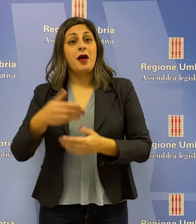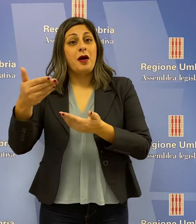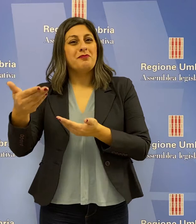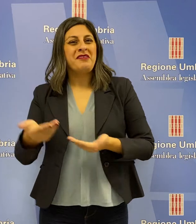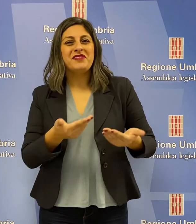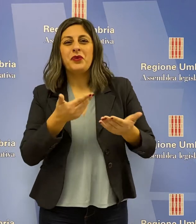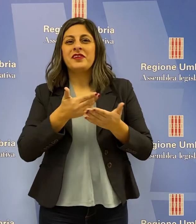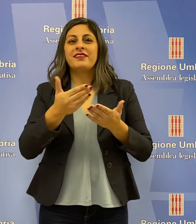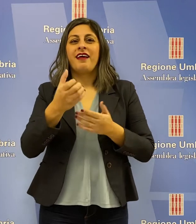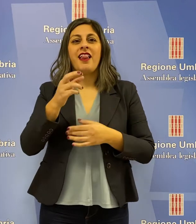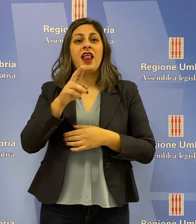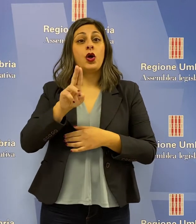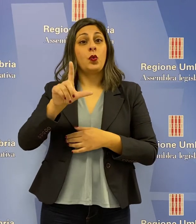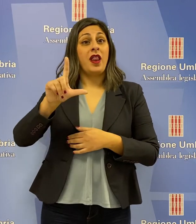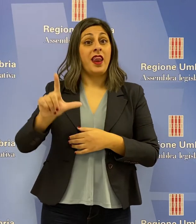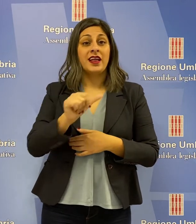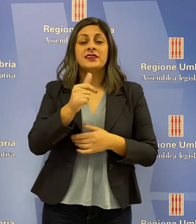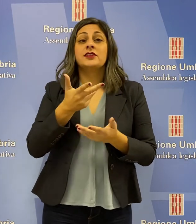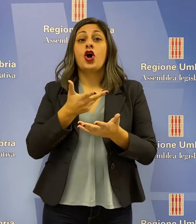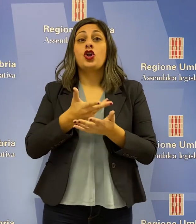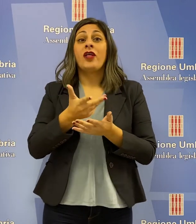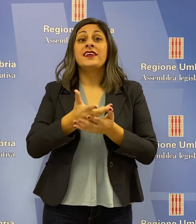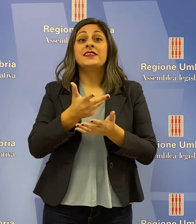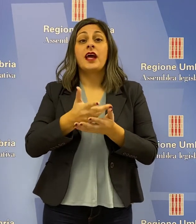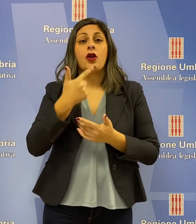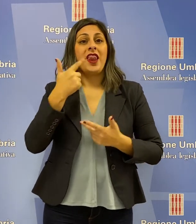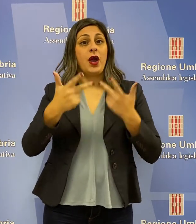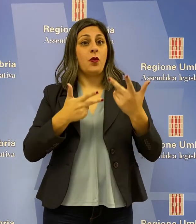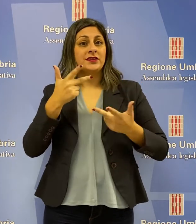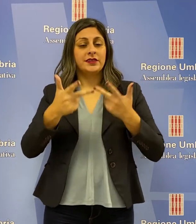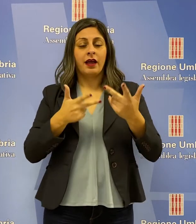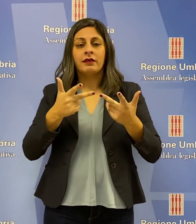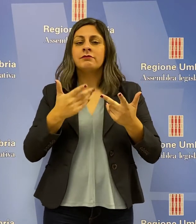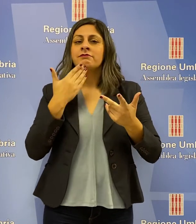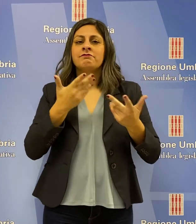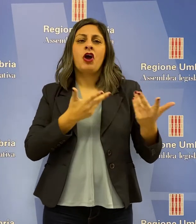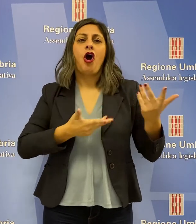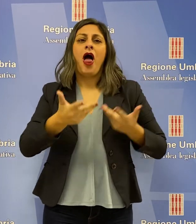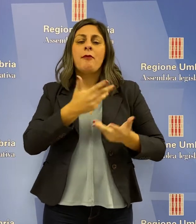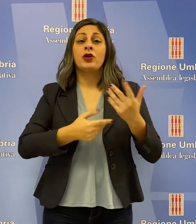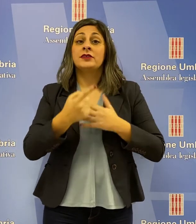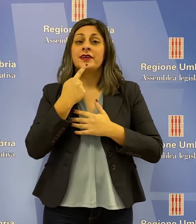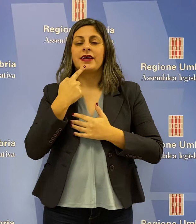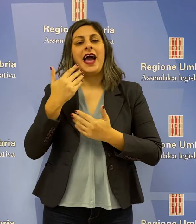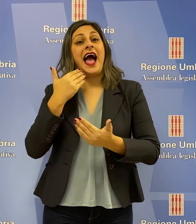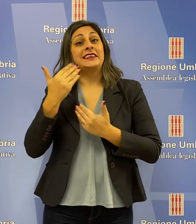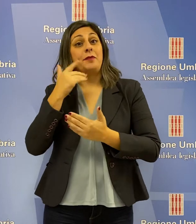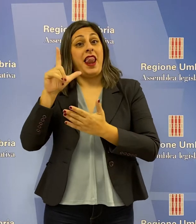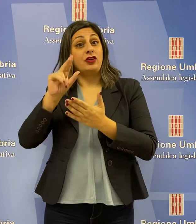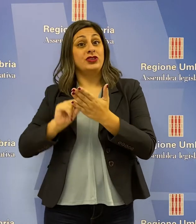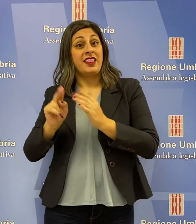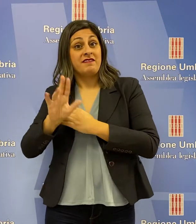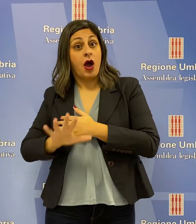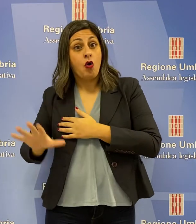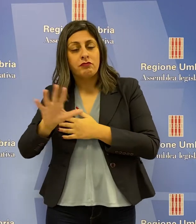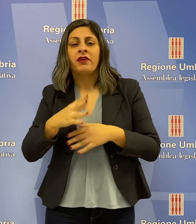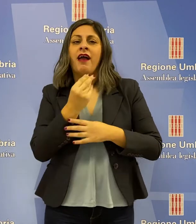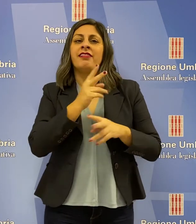Benvenuti a Telecrullis, il notiziario nella lingua dei segni, frutto della collaborazione tra l'Assemblea Legislativa dell'Umbria e l'Ente